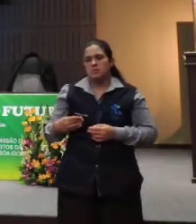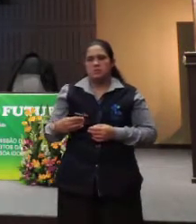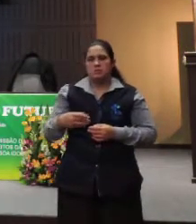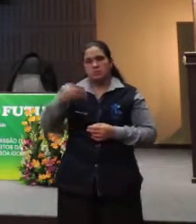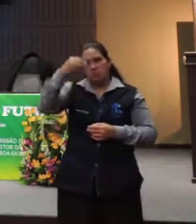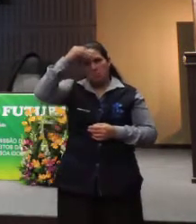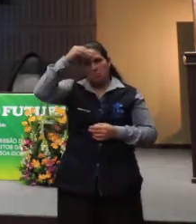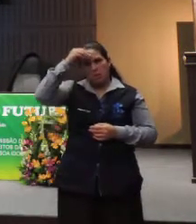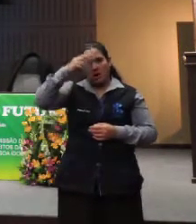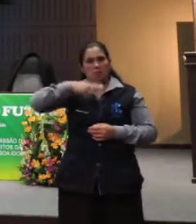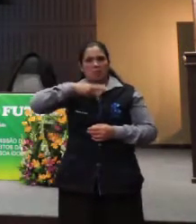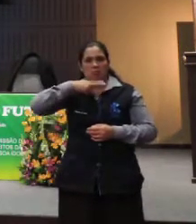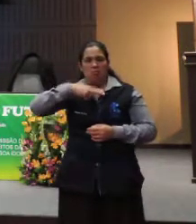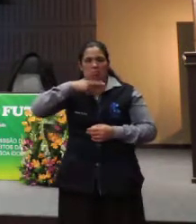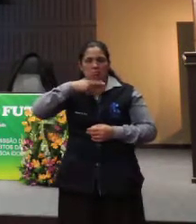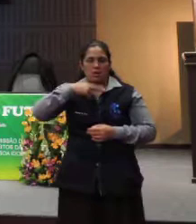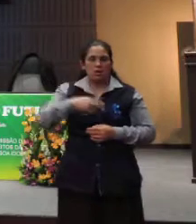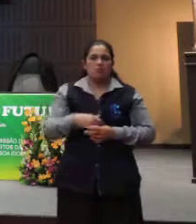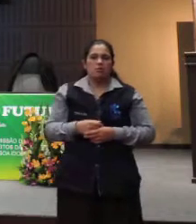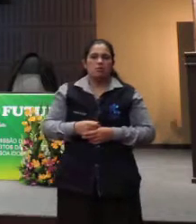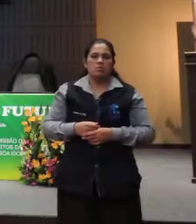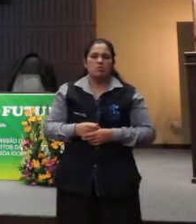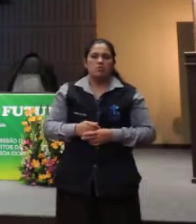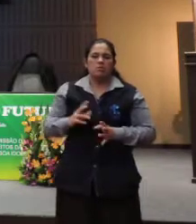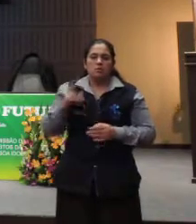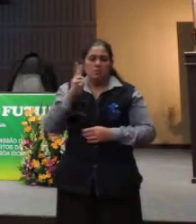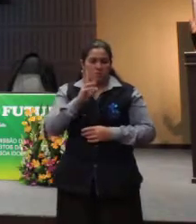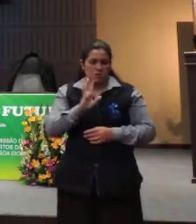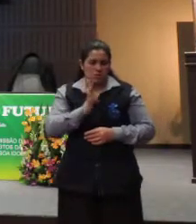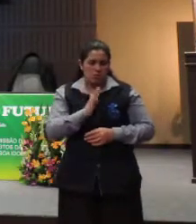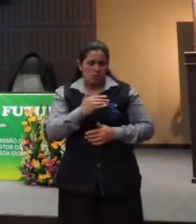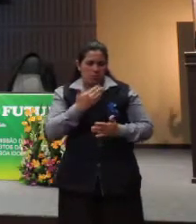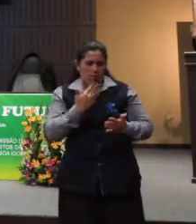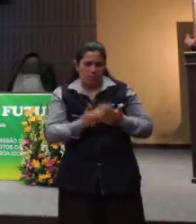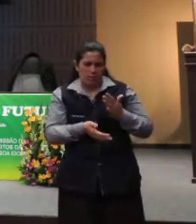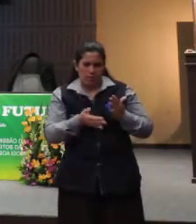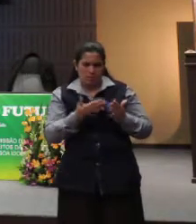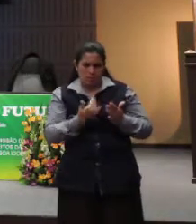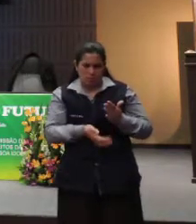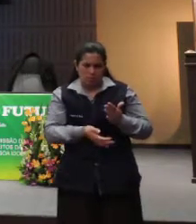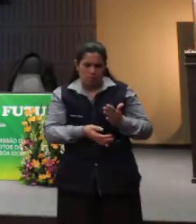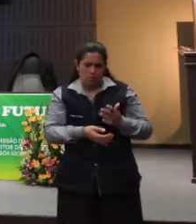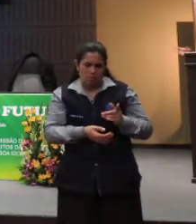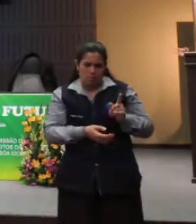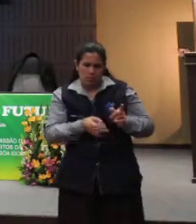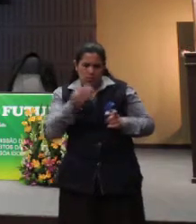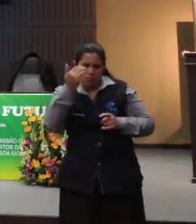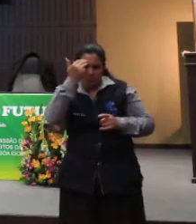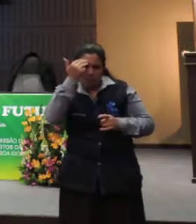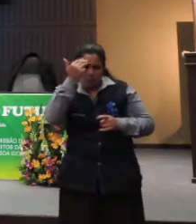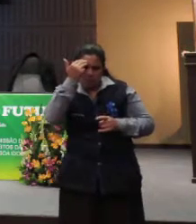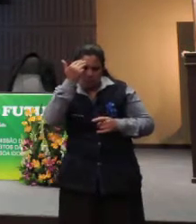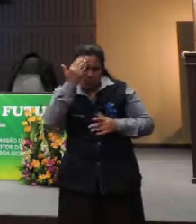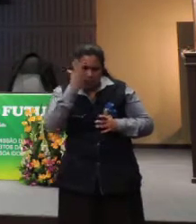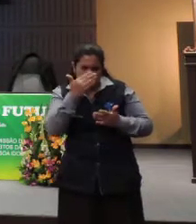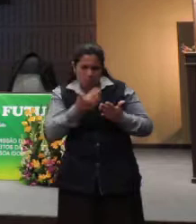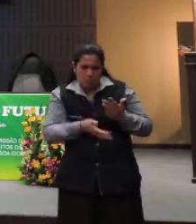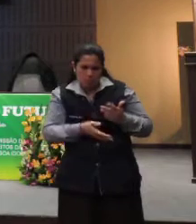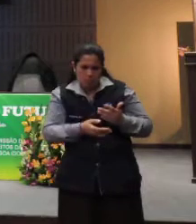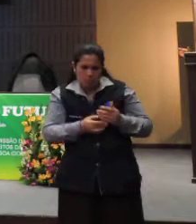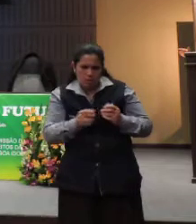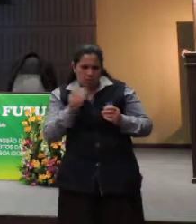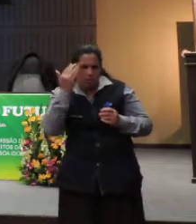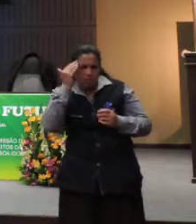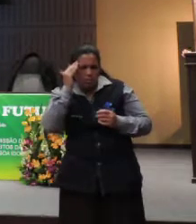um sobrinho, um neto, quando eu vi que eles já estavam perdendo um pouco da memória, da